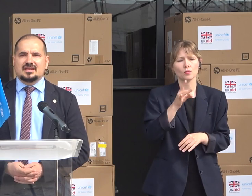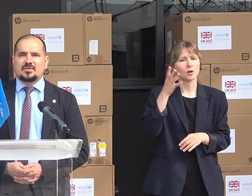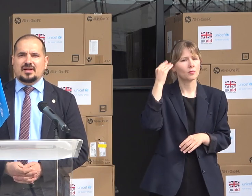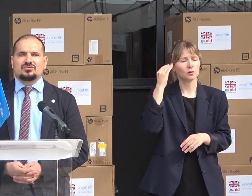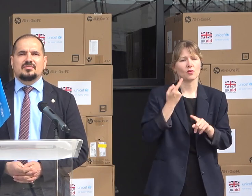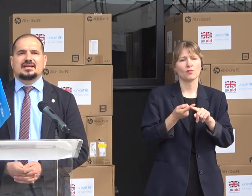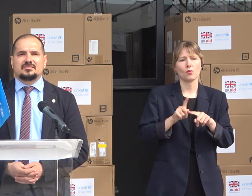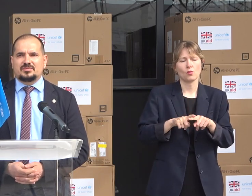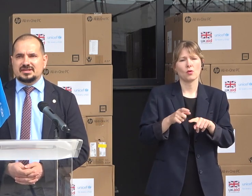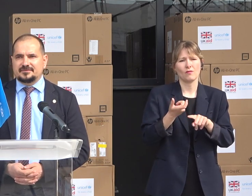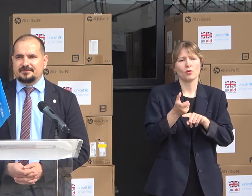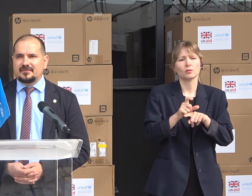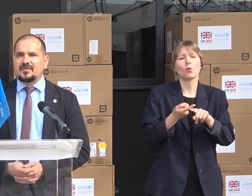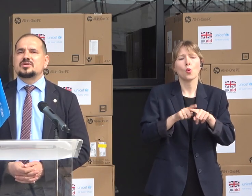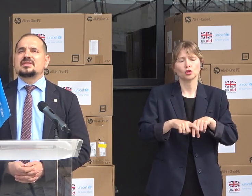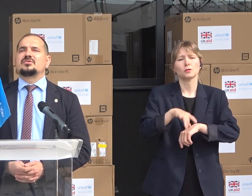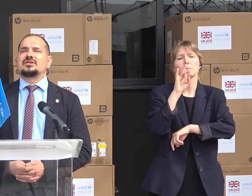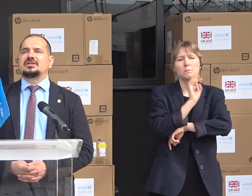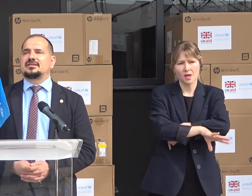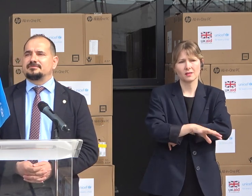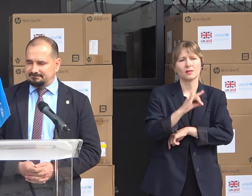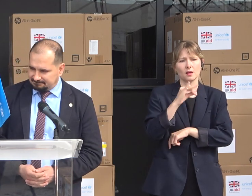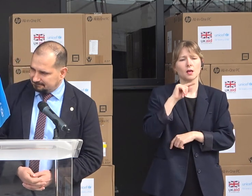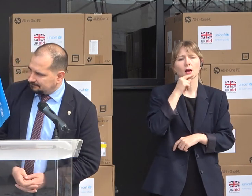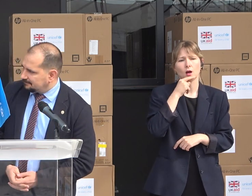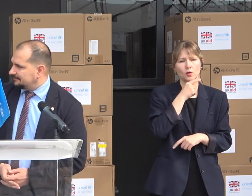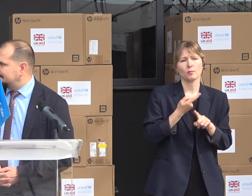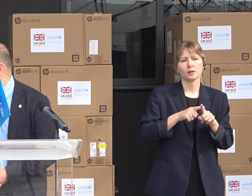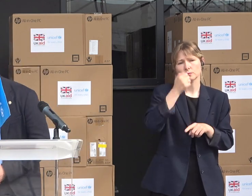cetățenii din Republica nu merită mai puțin. Vă mulțumesc mult încă o dată!